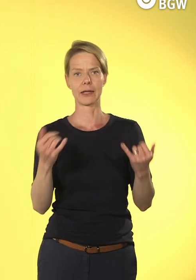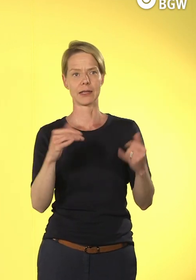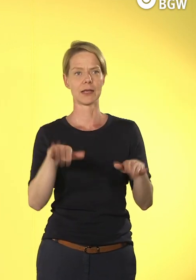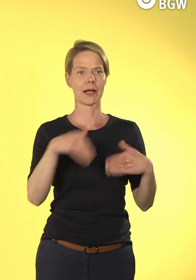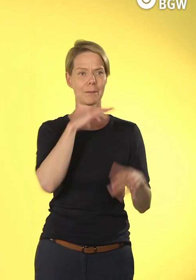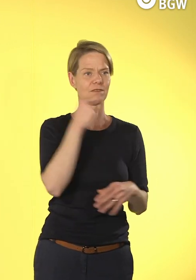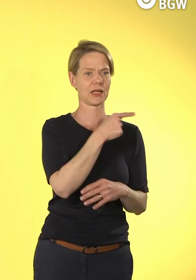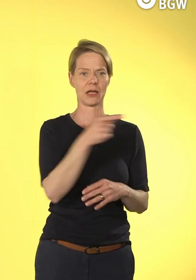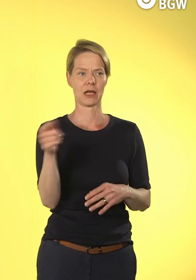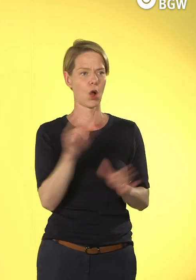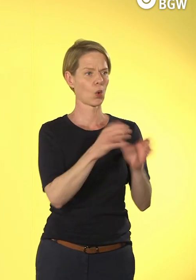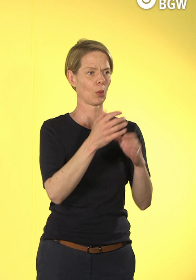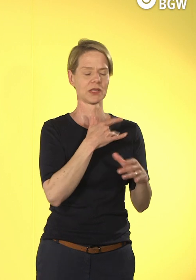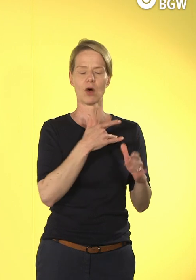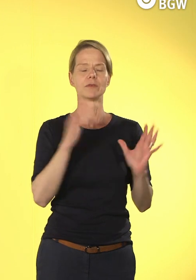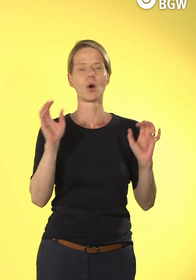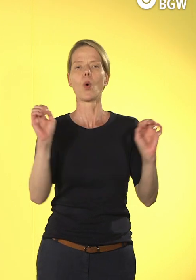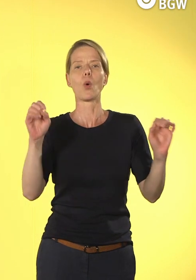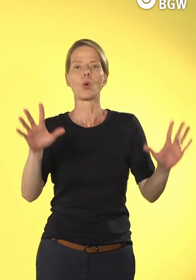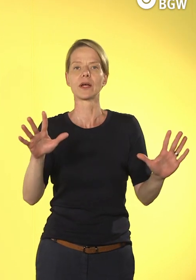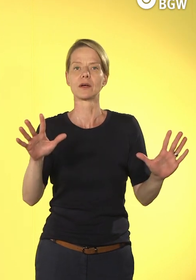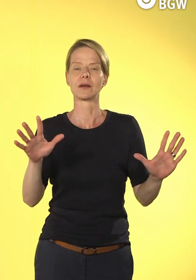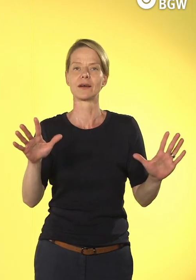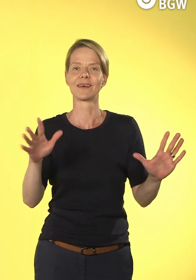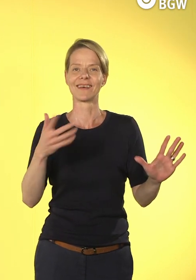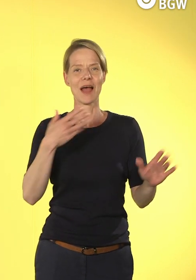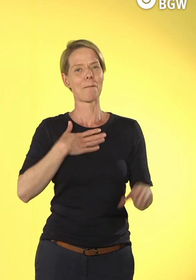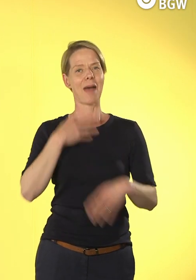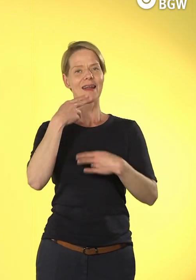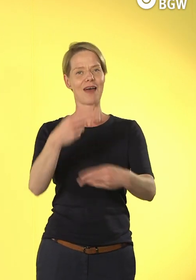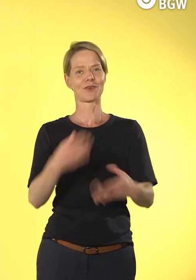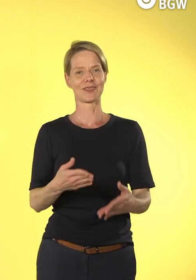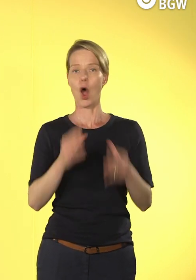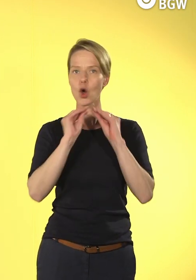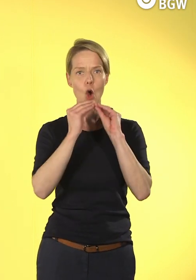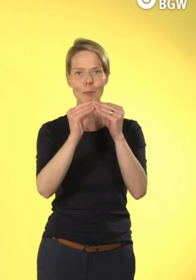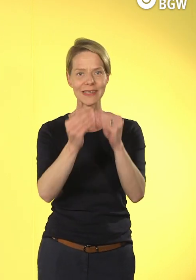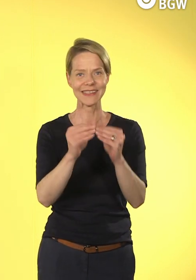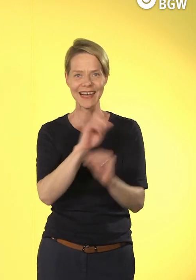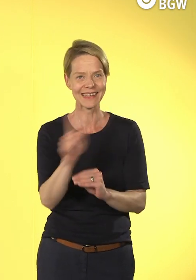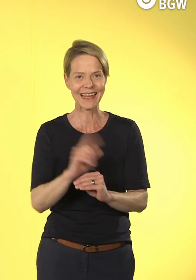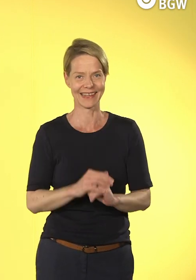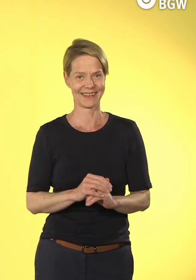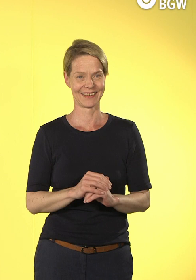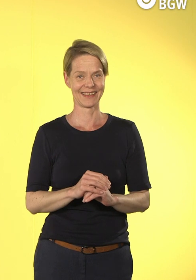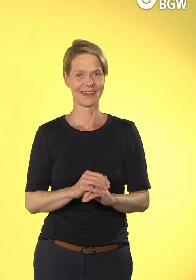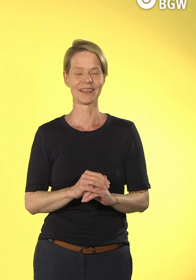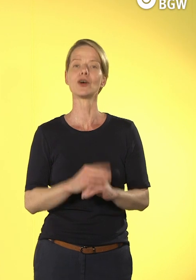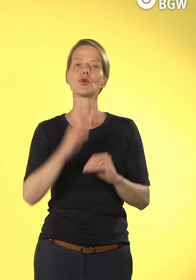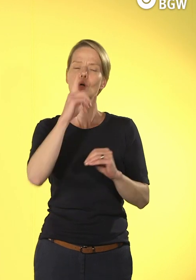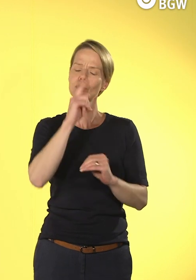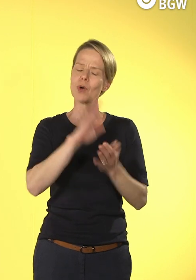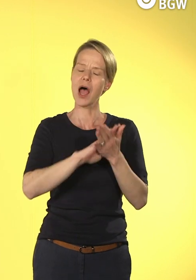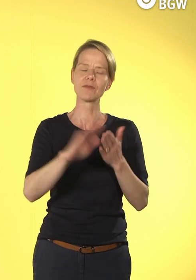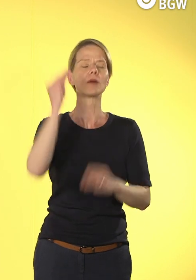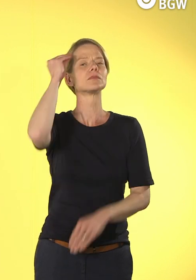viele Betroffene. Wir sagen, das ist nicht kompliziert, sondern wir haben viele verschiedene Anknüpfungspunkte, wo wir das